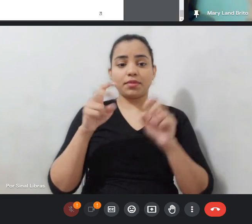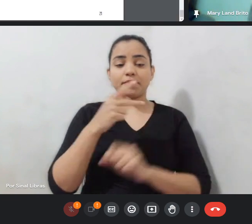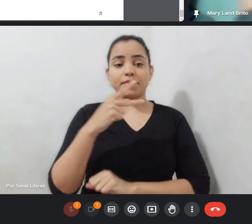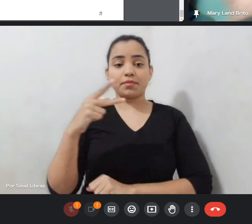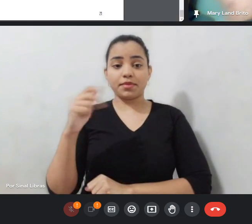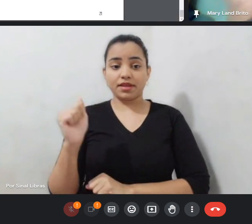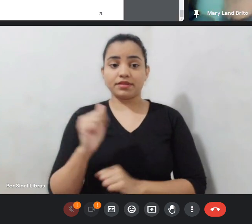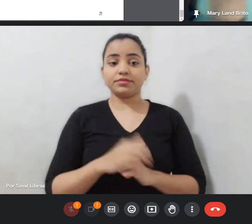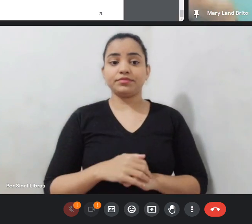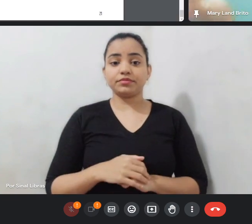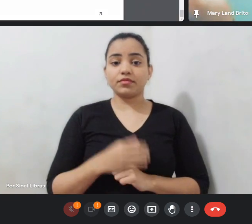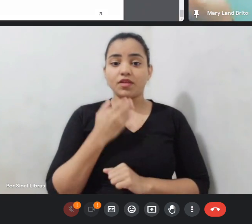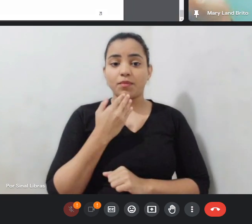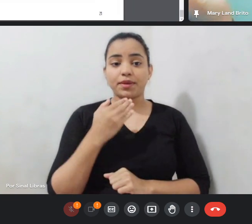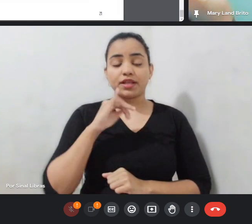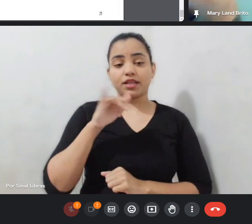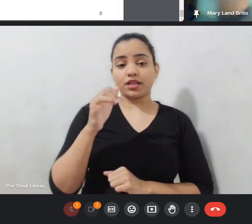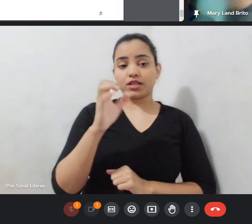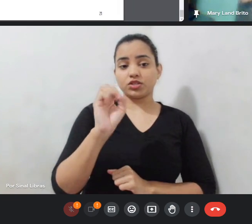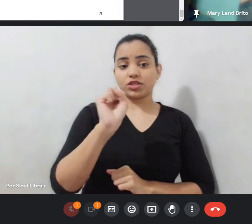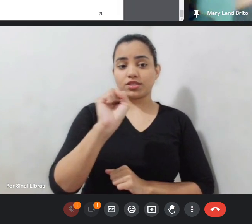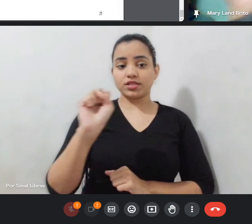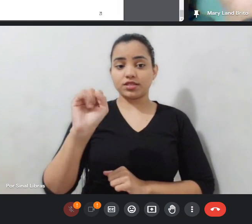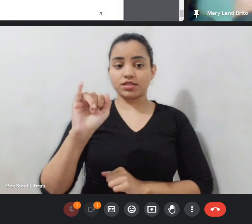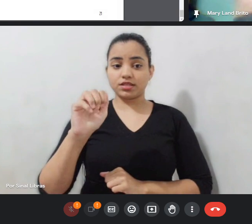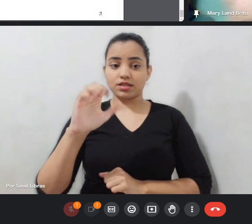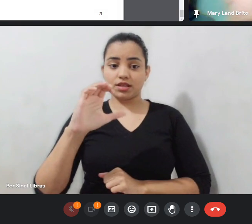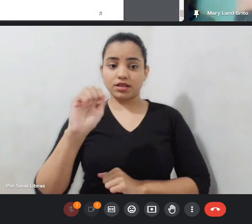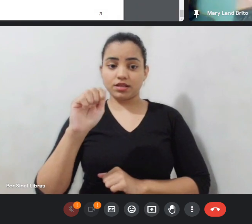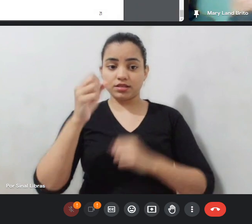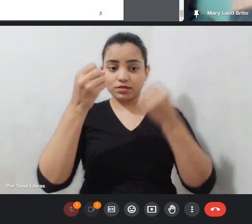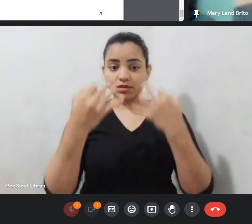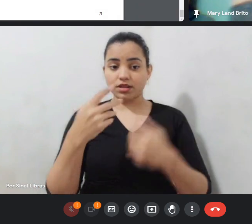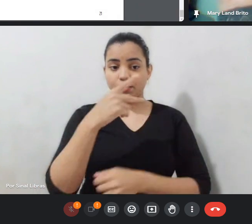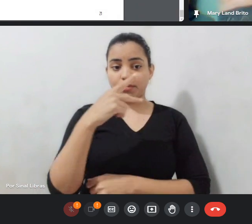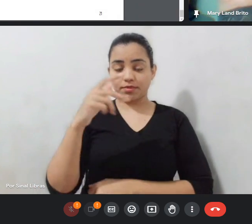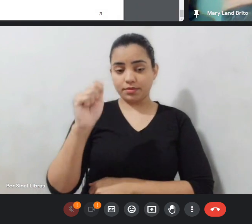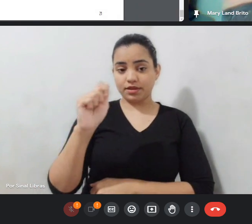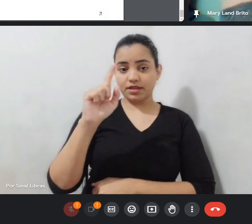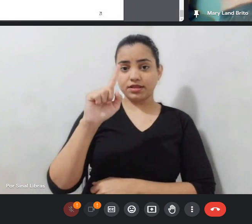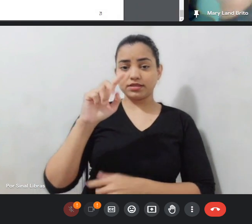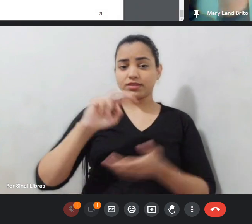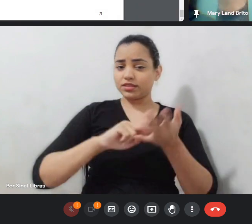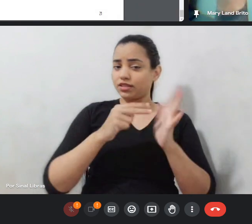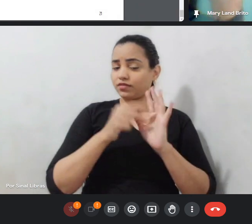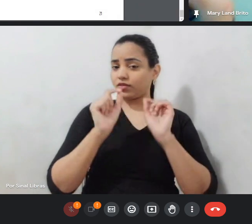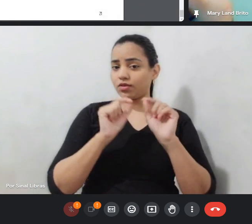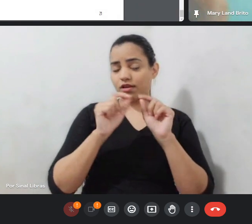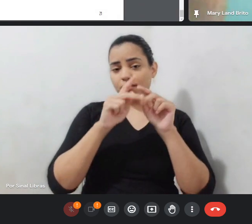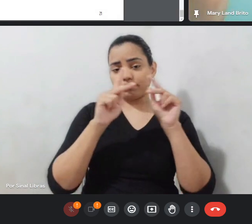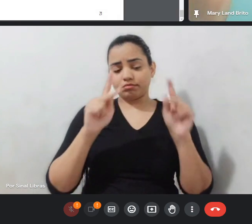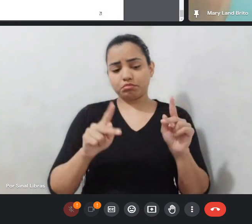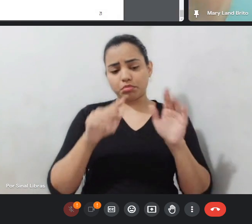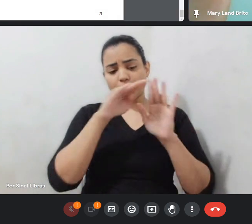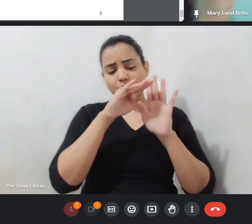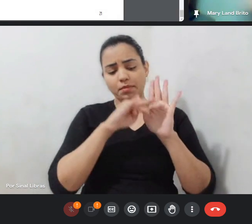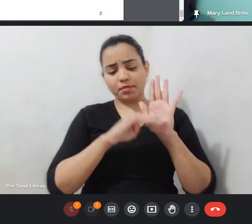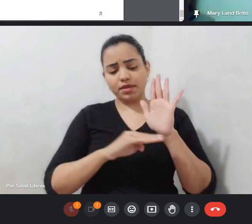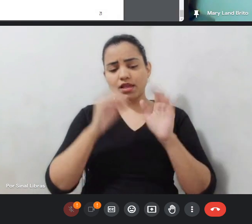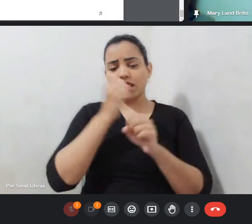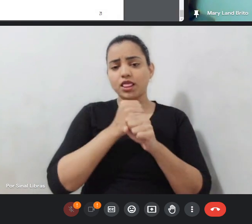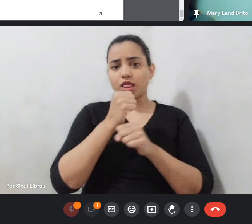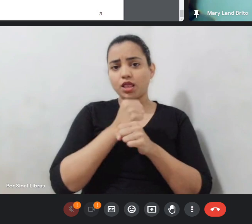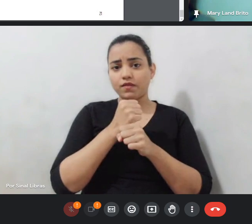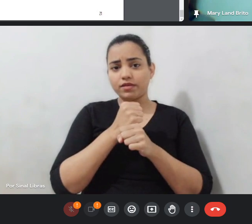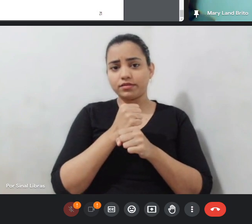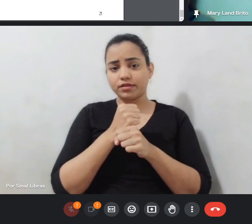para a Jéssica explicar aqui o PPA. E o PPA é Plano, Plurianual. É um momento em que agora a gente está vivendo, onde cada